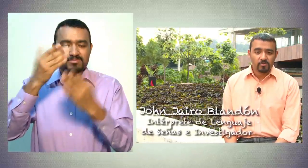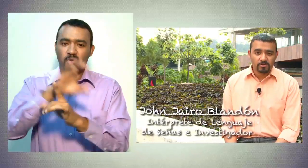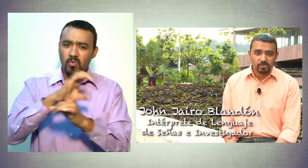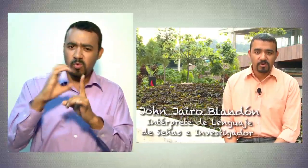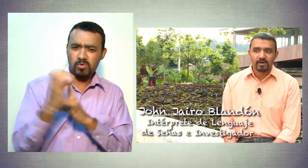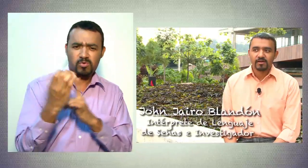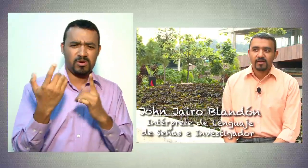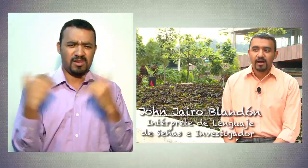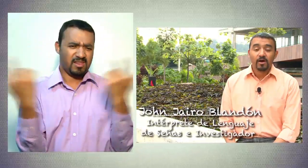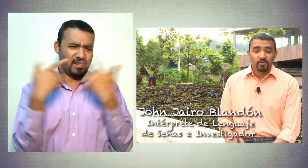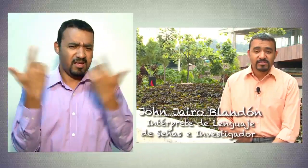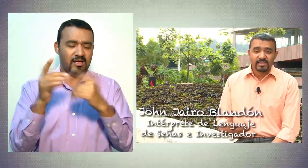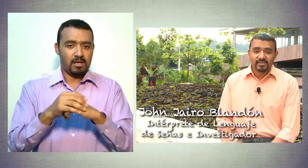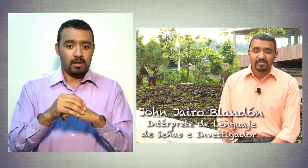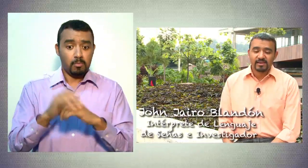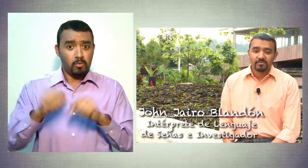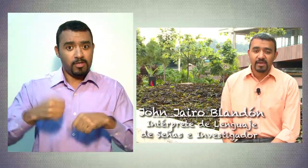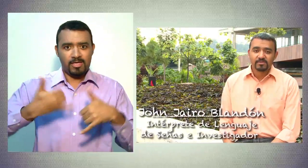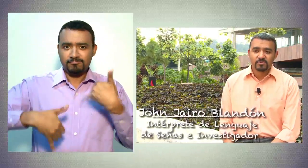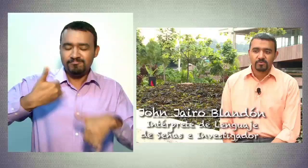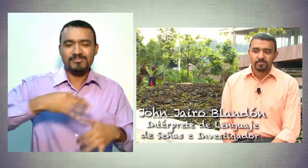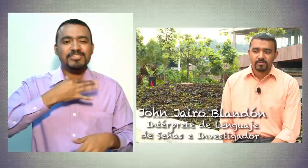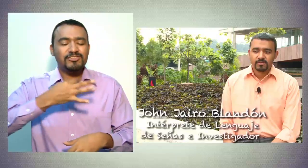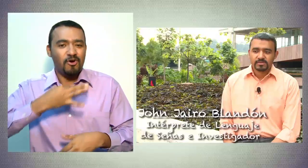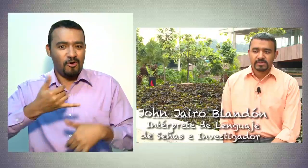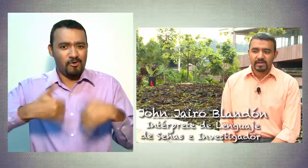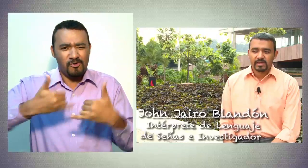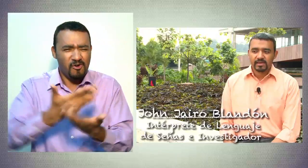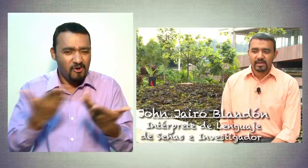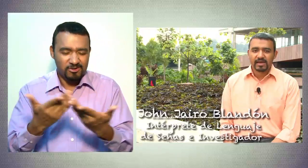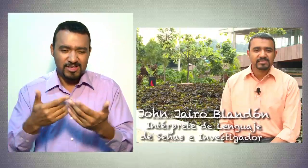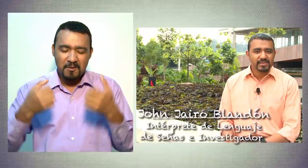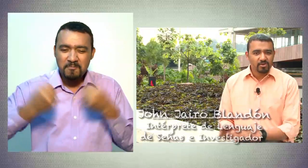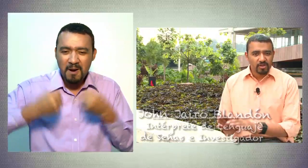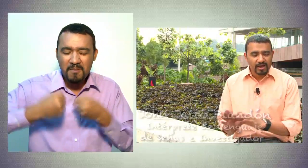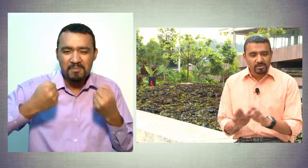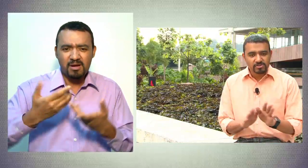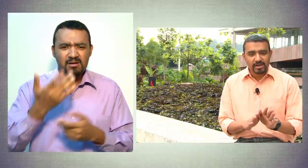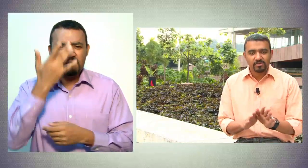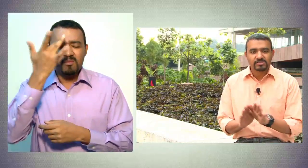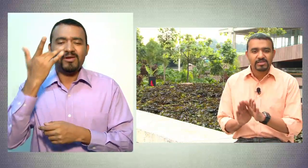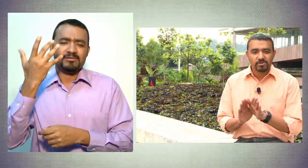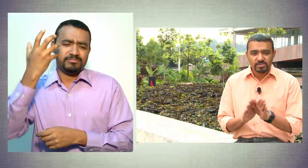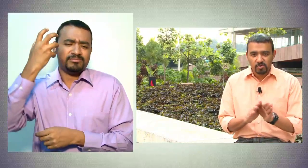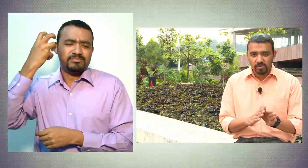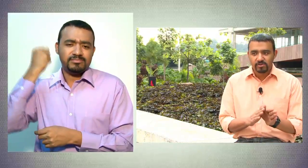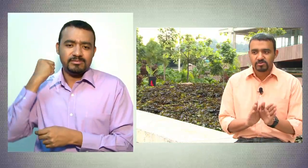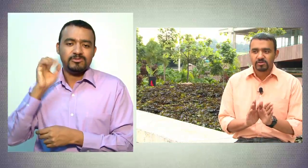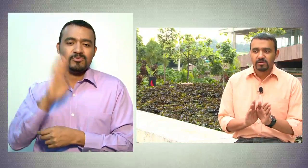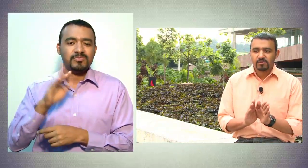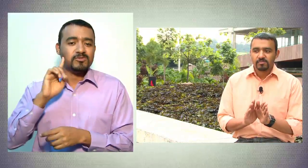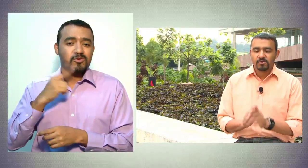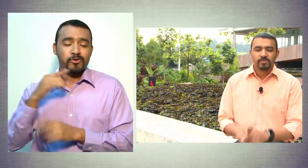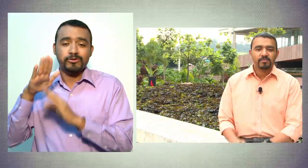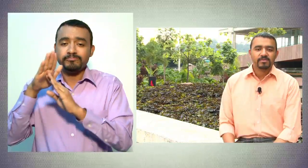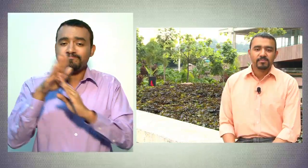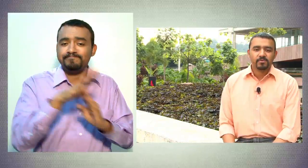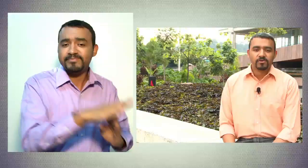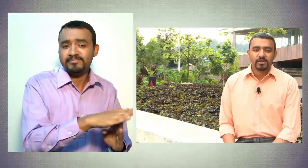cultura, a unas entretenimiento, ya que han sido dejados de lado, han sido excluidos propiamente porque